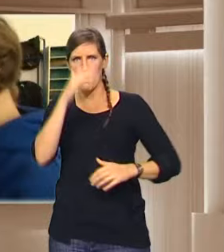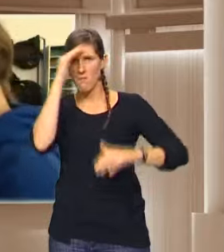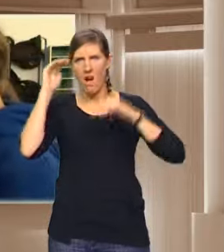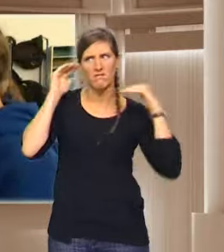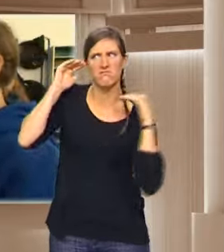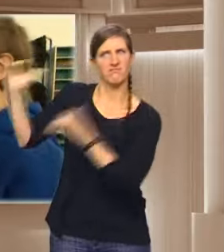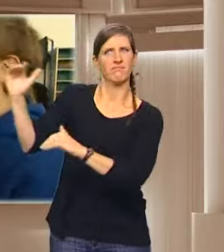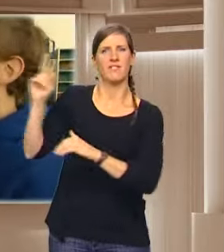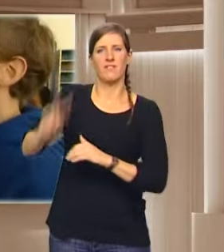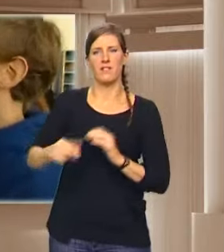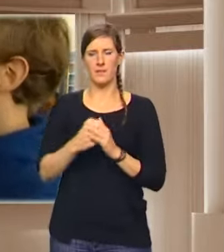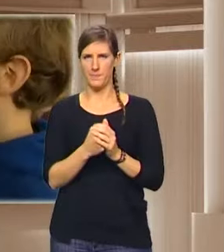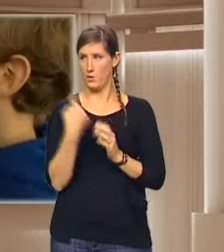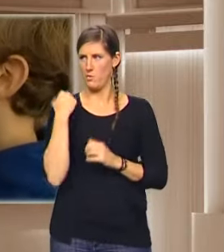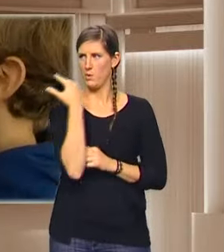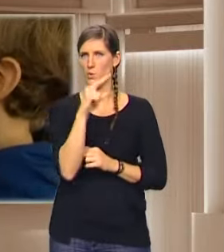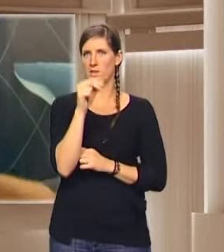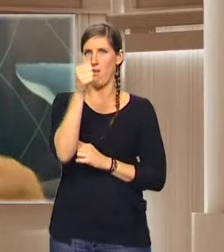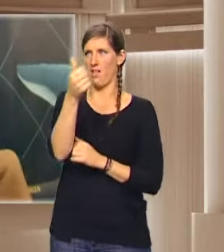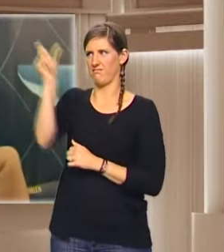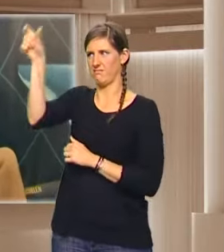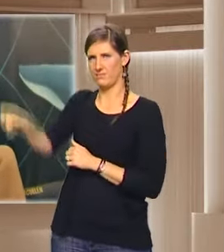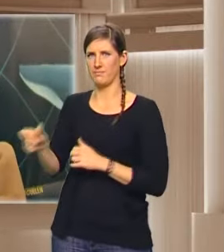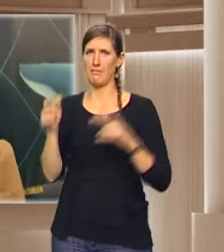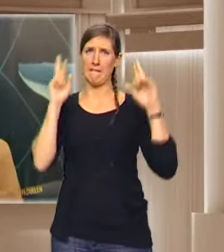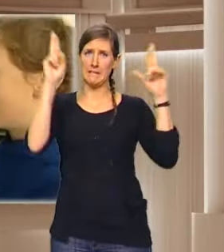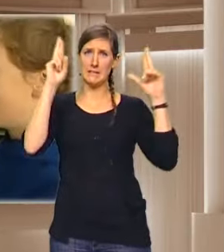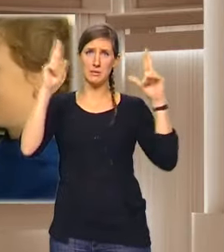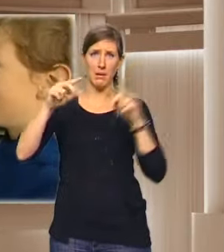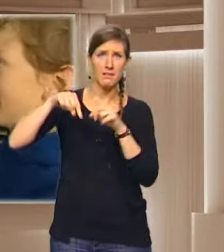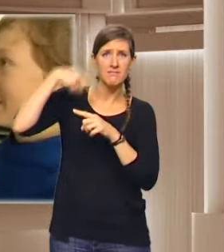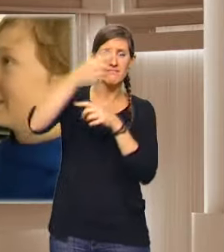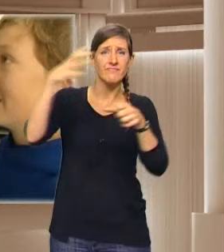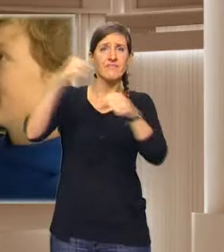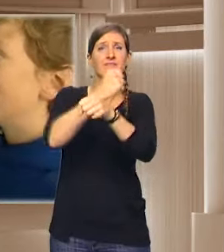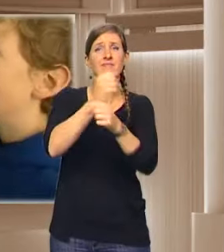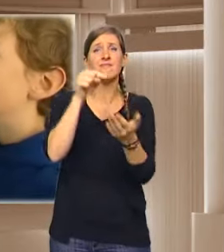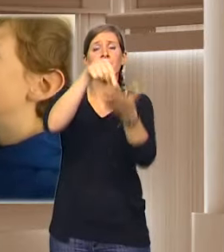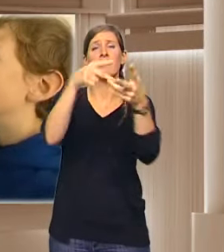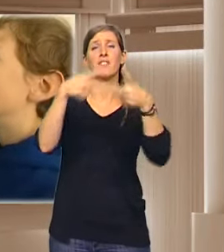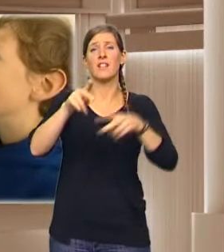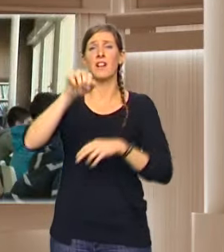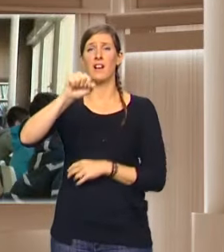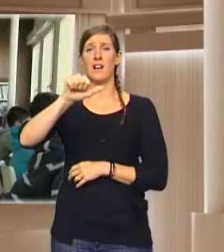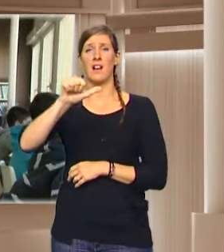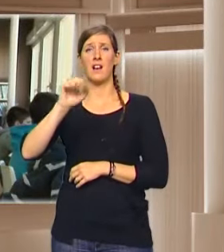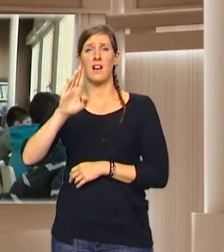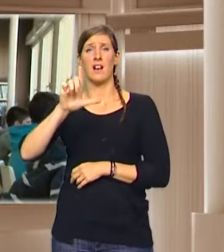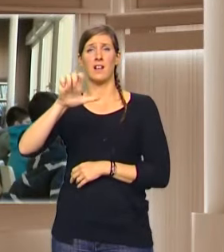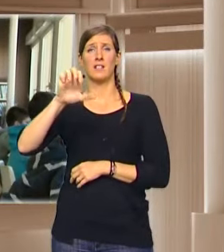Le numéro 301, donc François Guébard. En espérant qu'il arrive au Sable d'Olonne et'il finisse premier. Je suis assez étonnée de